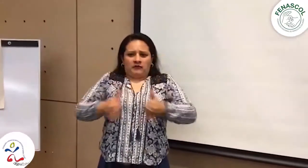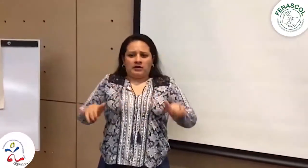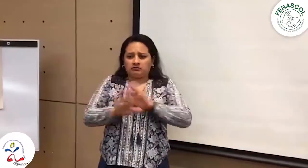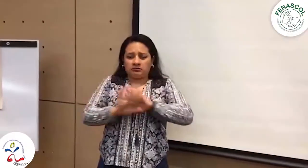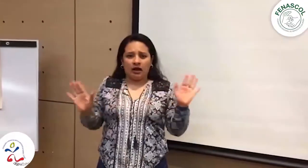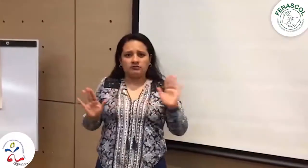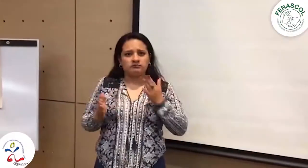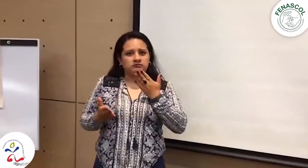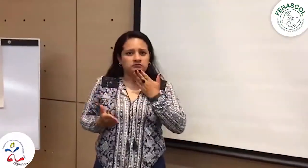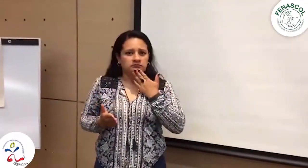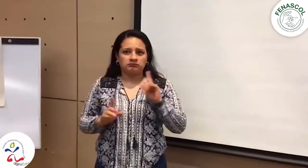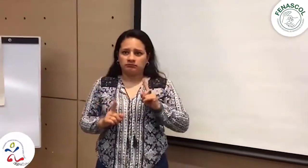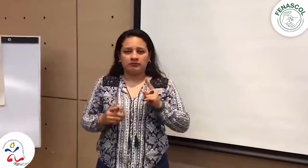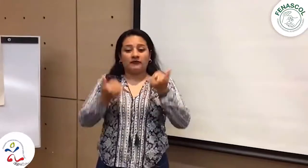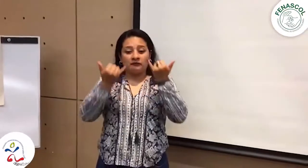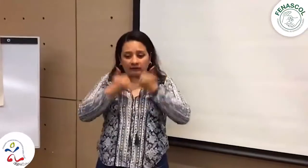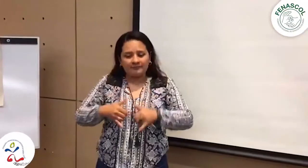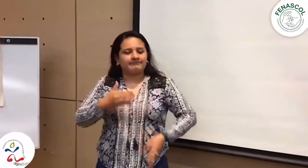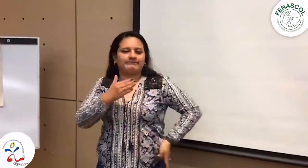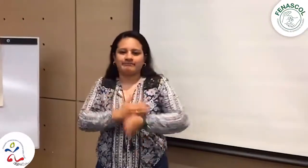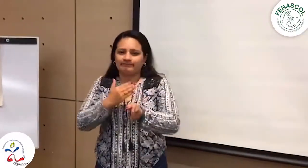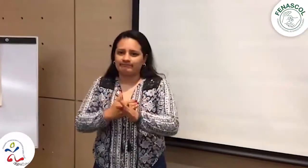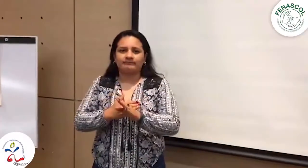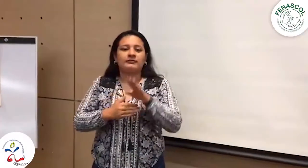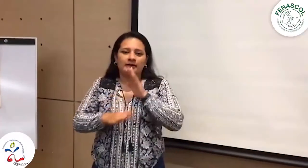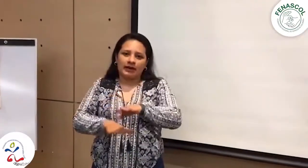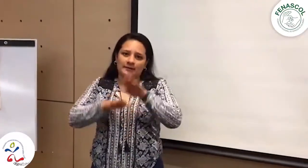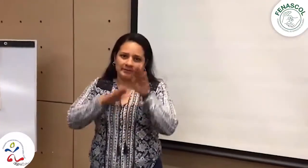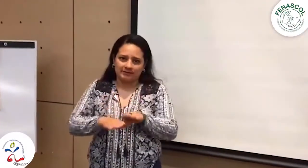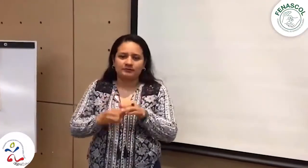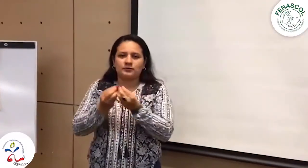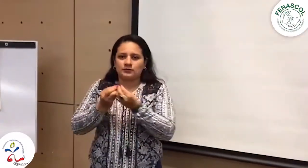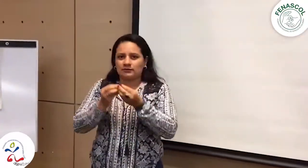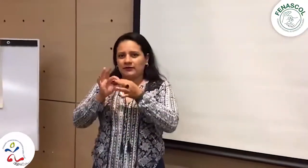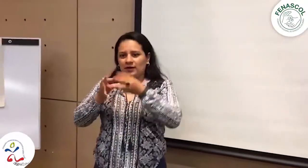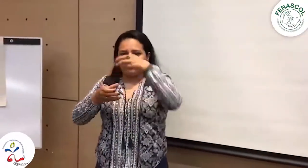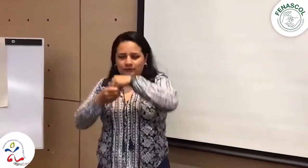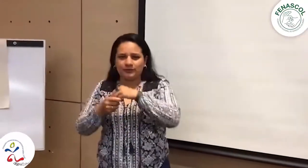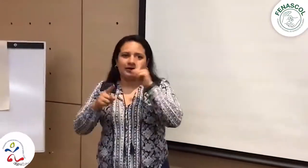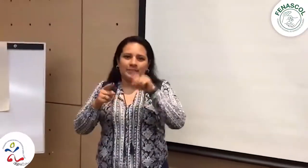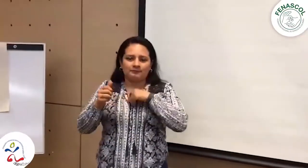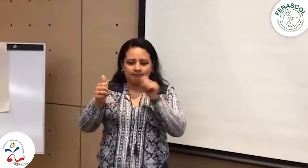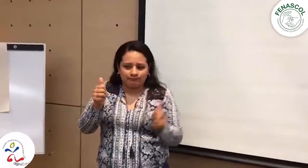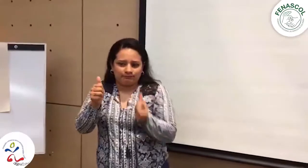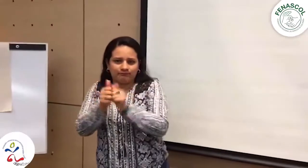conclusión, creemos que es muy importante decirles que no hemos terminado, que seguiremos trabajando. Estamos los